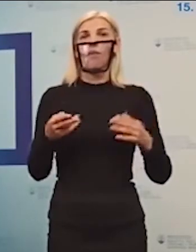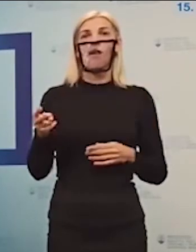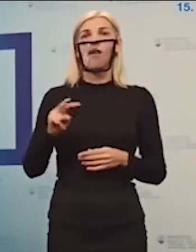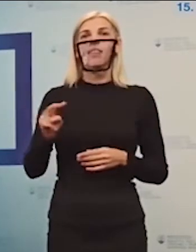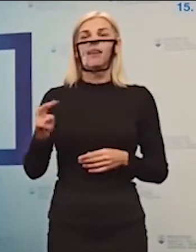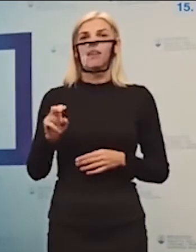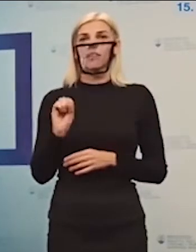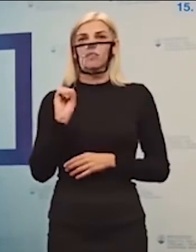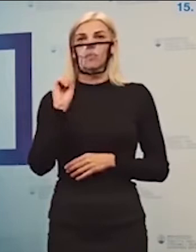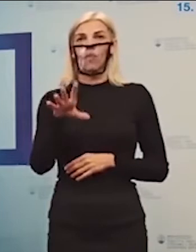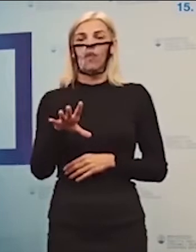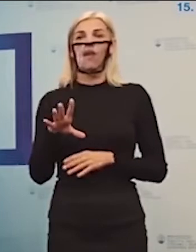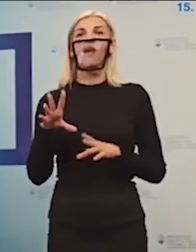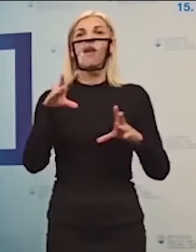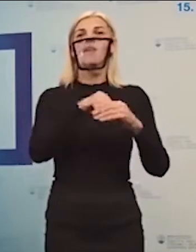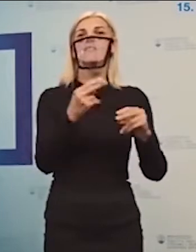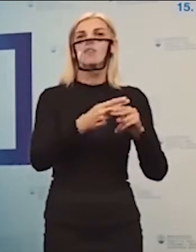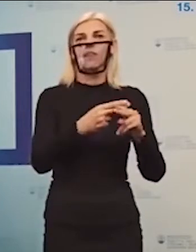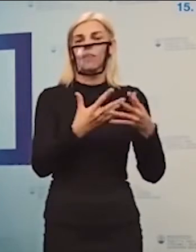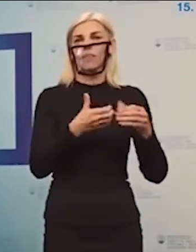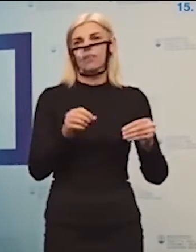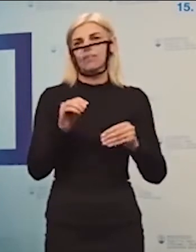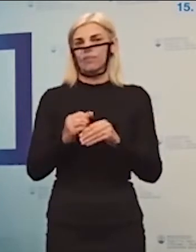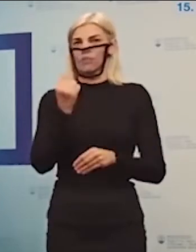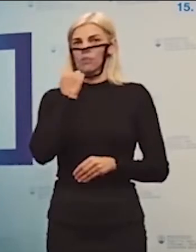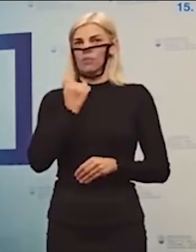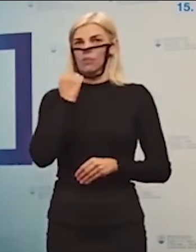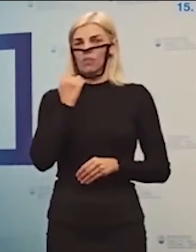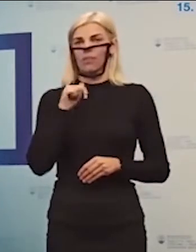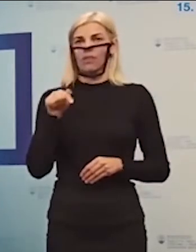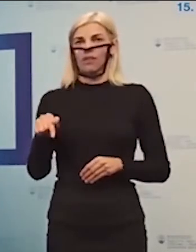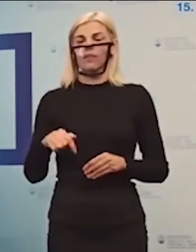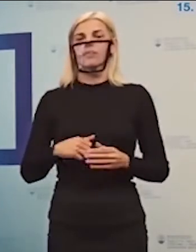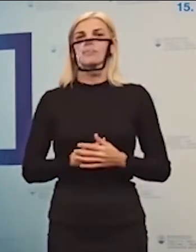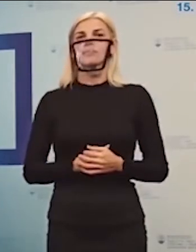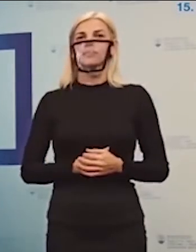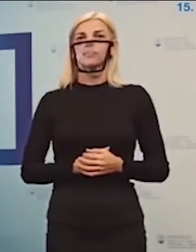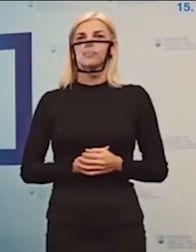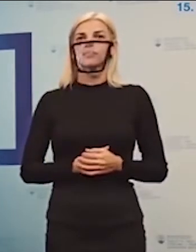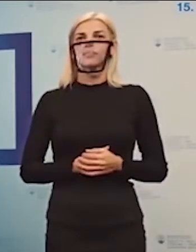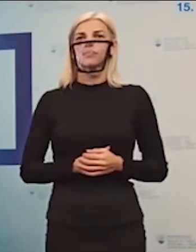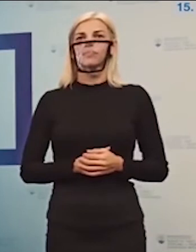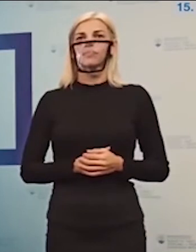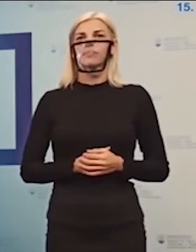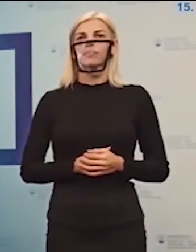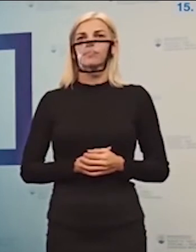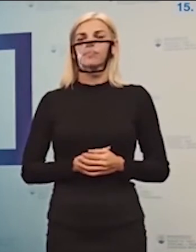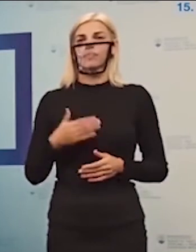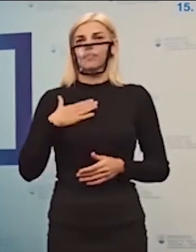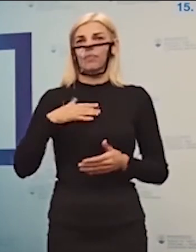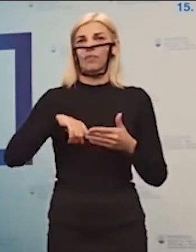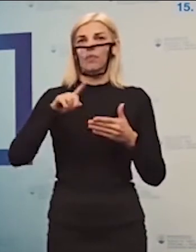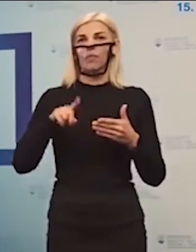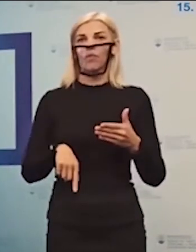škôlke, ktorá nie je zaradená v sieti a ani nespadá do tých jednotlivých čísel, ktoré sú vlastne prezentované. Naše úlohy,